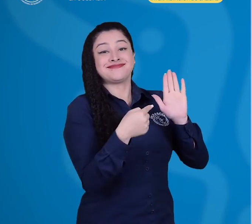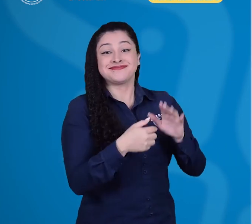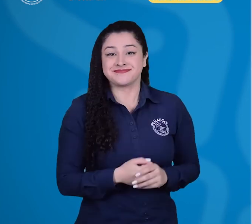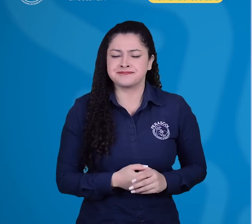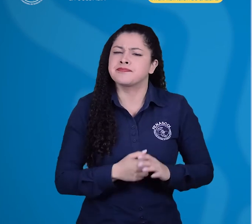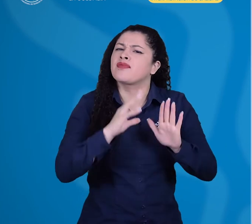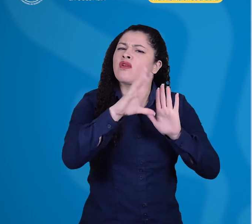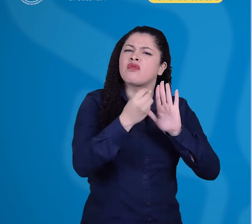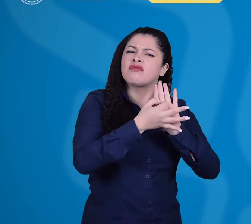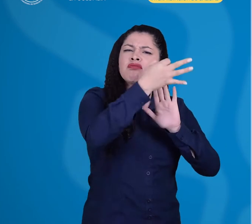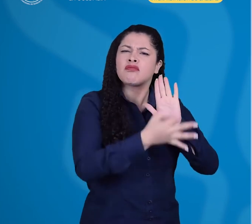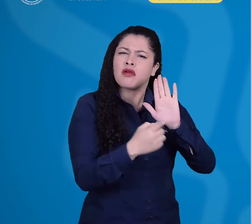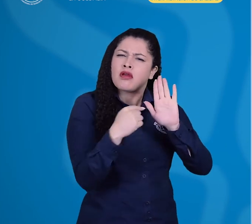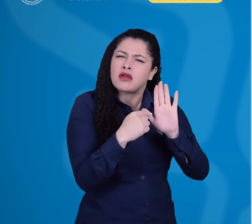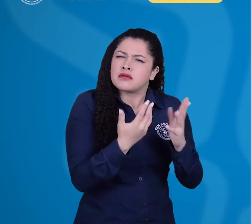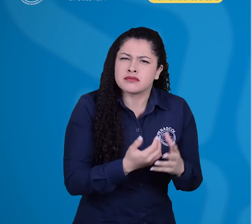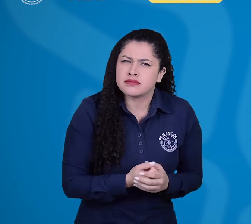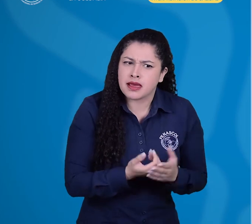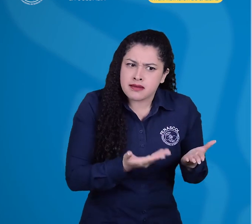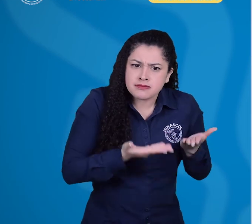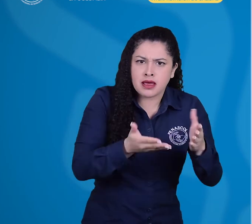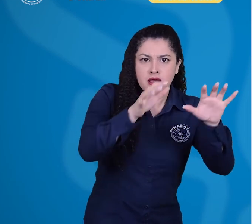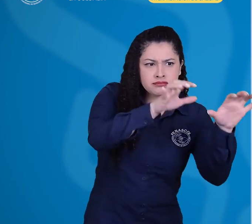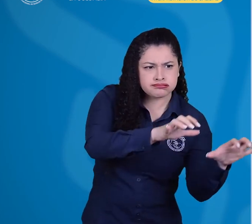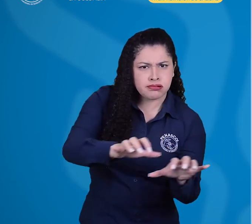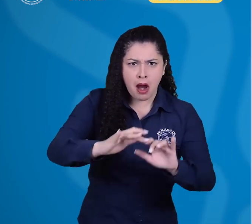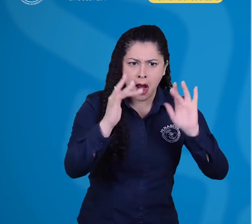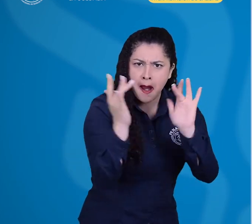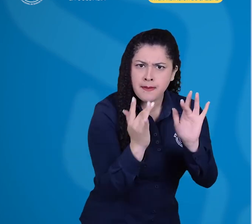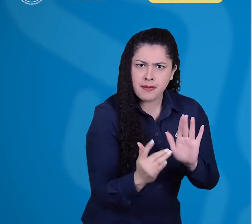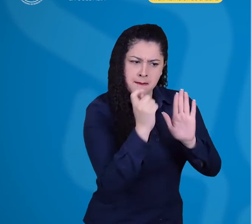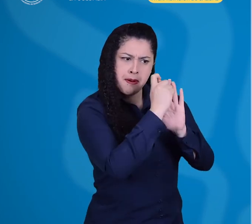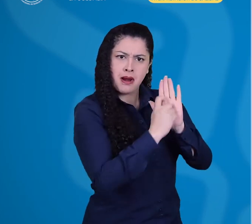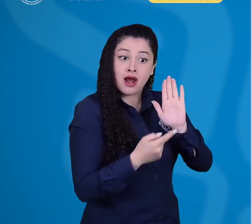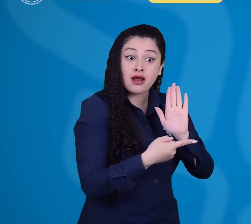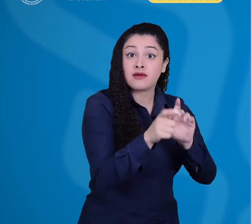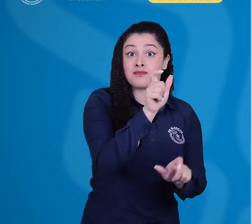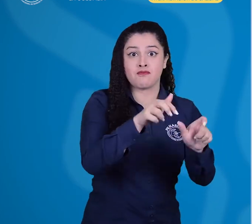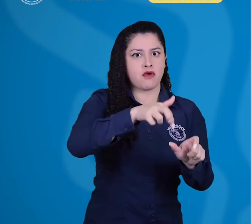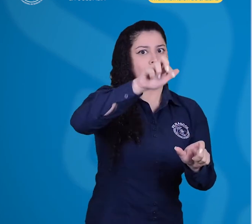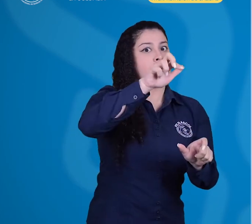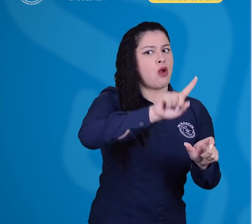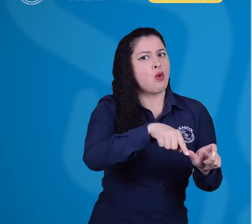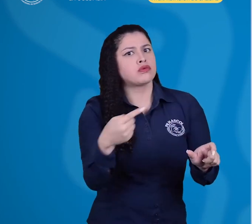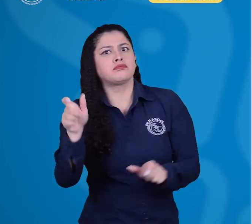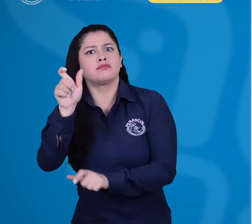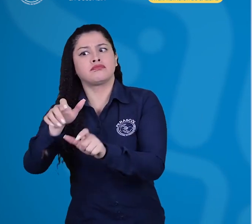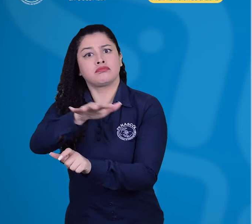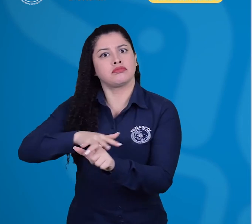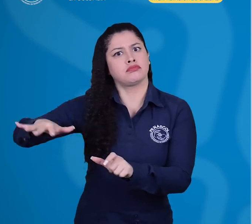El código de ética establece los comportamientos esperados así como permite que los usuarios del